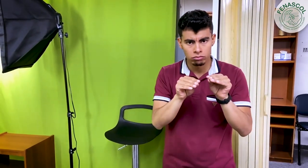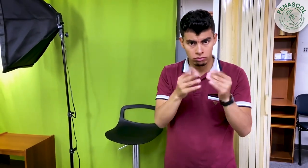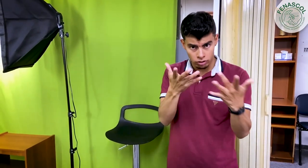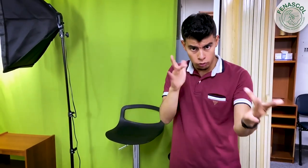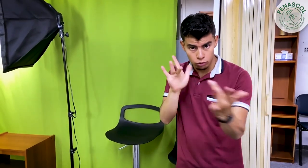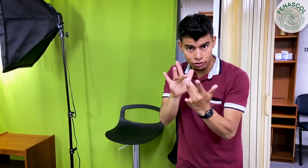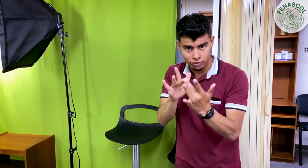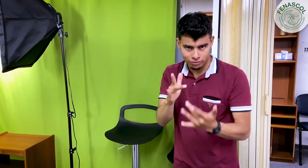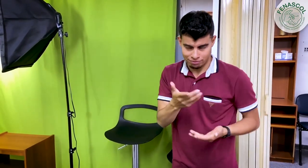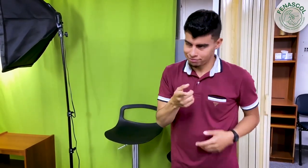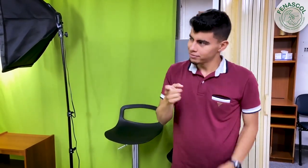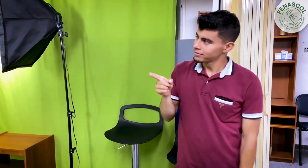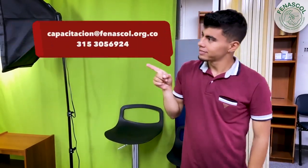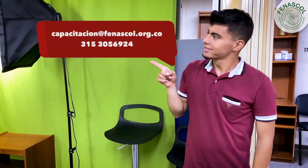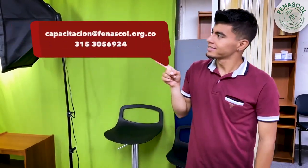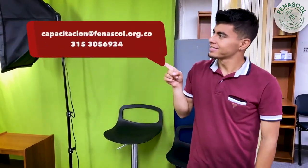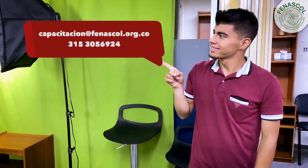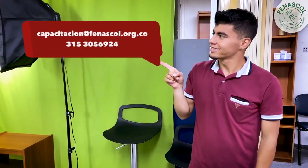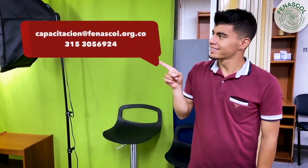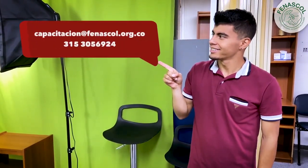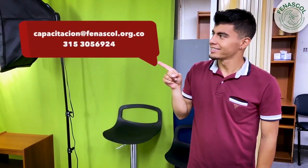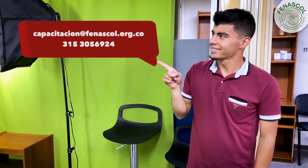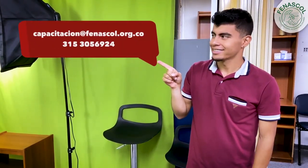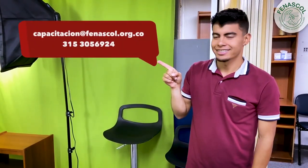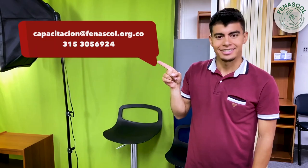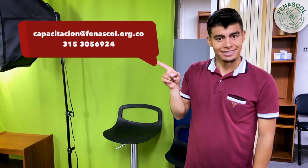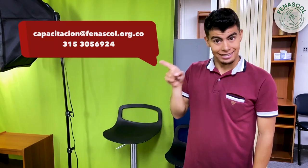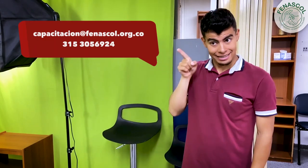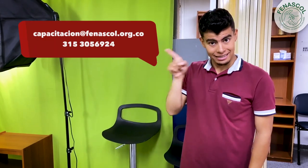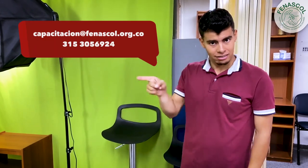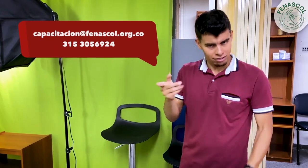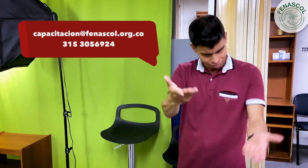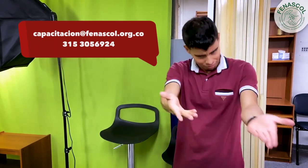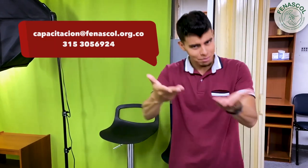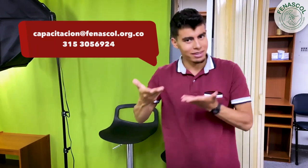colombiana. ¿Quieres contactarnos? ¡Hazlo a nuestros canales de atención! ¡Son bienvenidos!